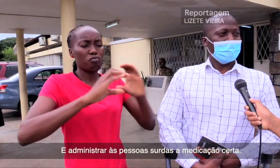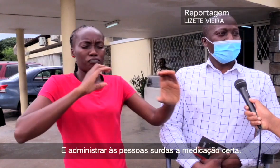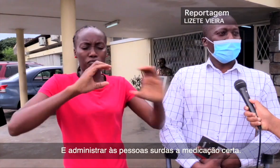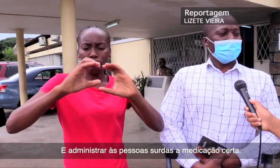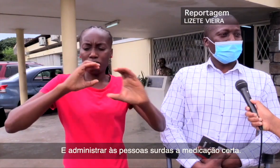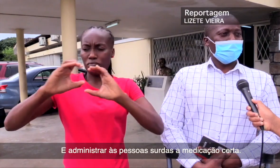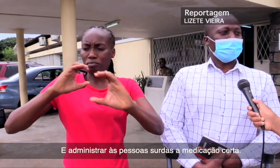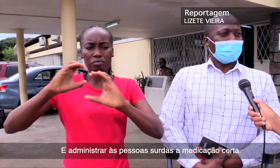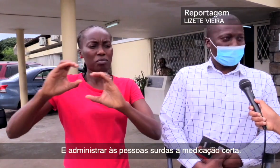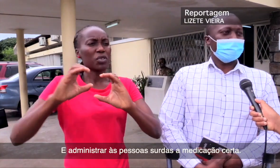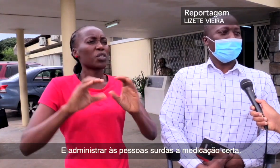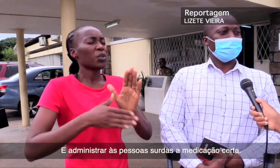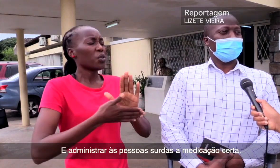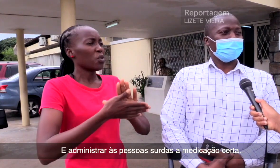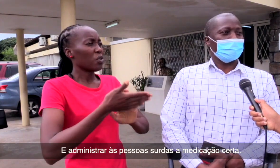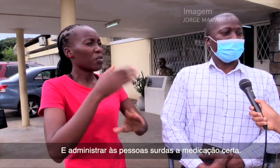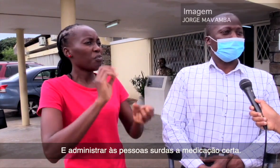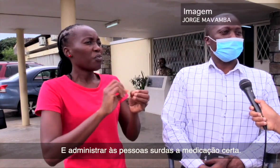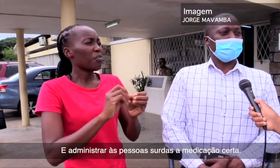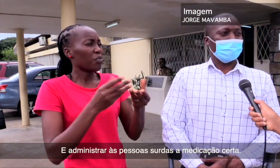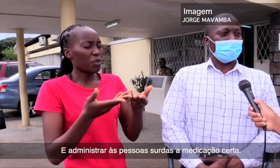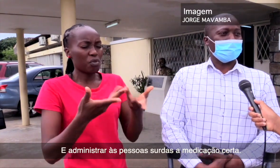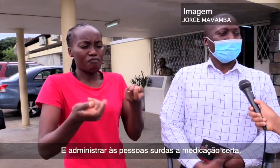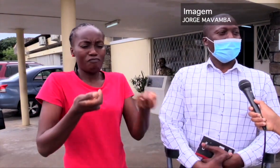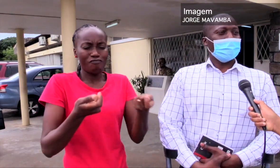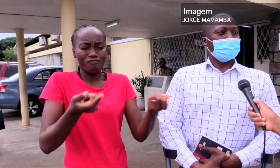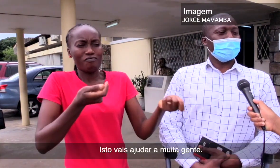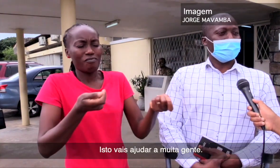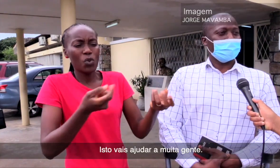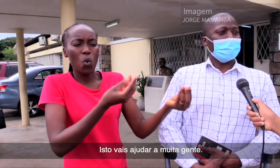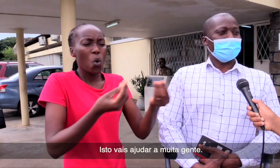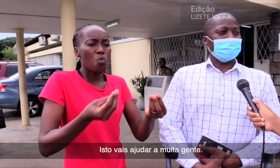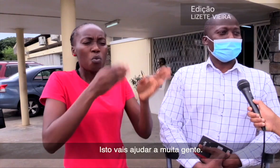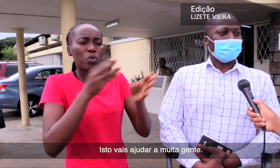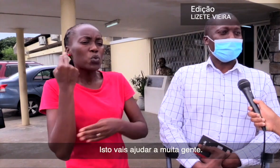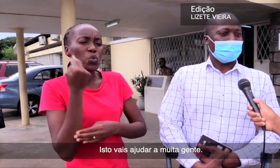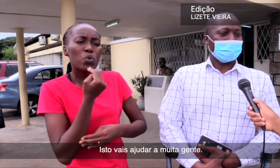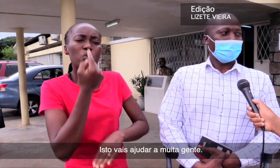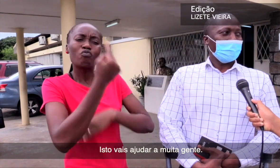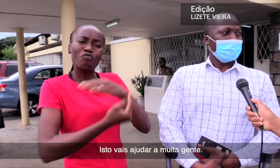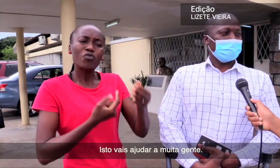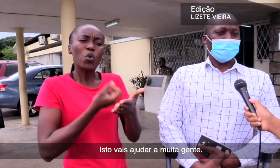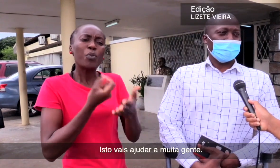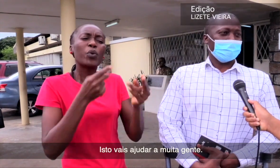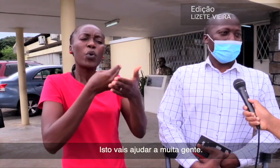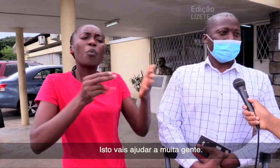e administrar mesmo às pessoas surdas aquilo que é a medicação certa. Isto vai ajudar